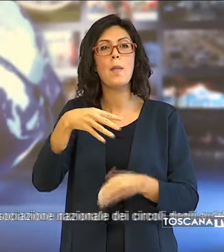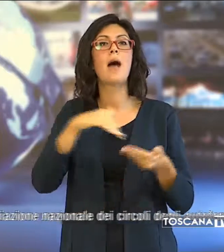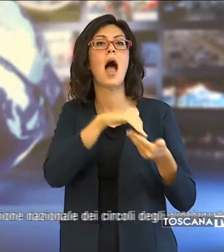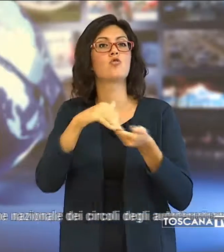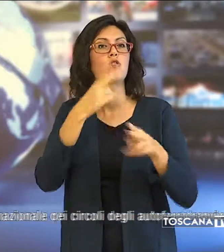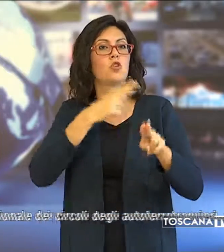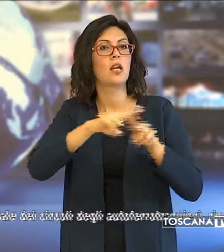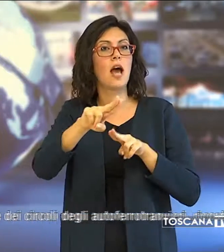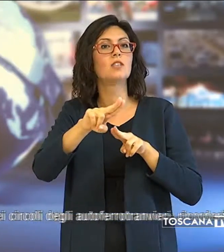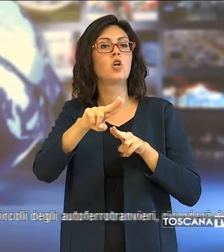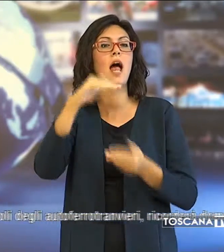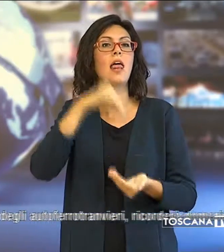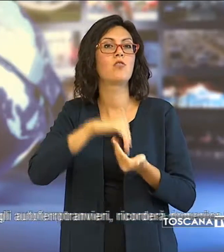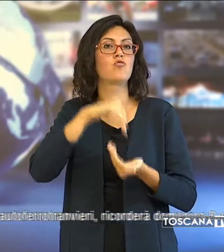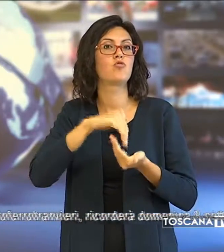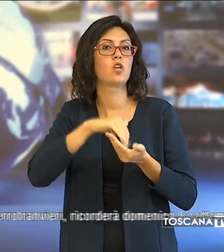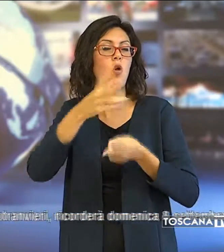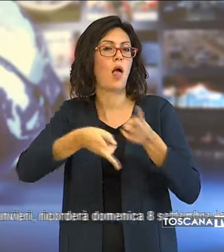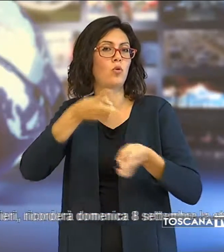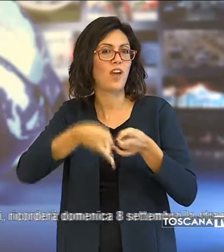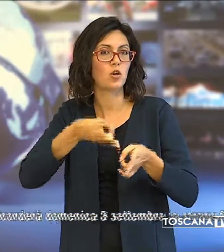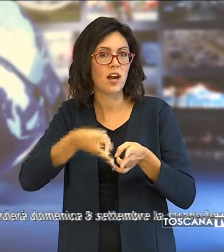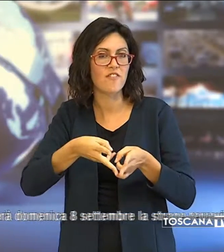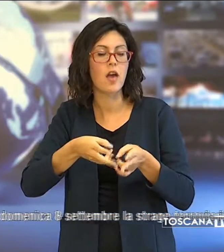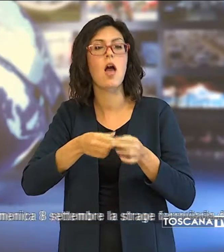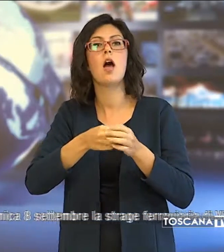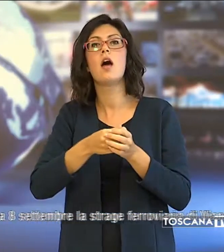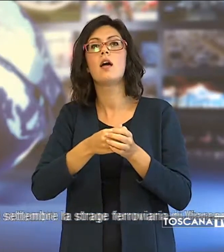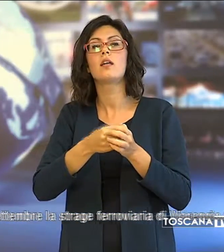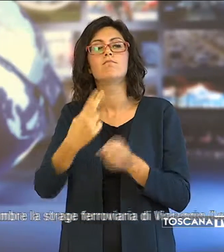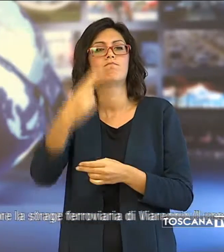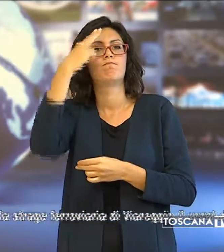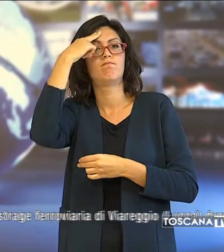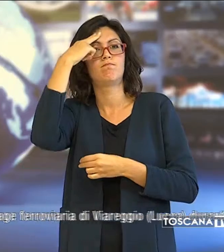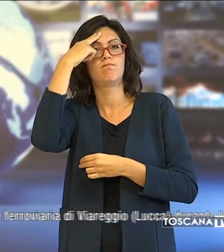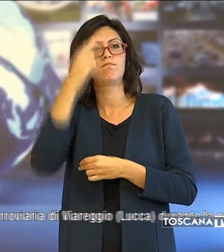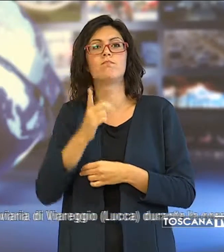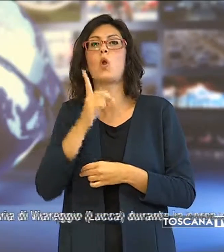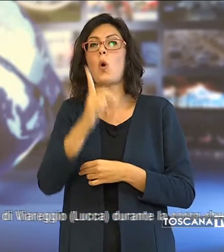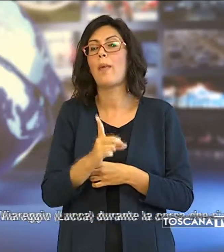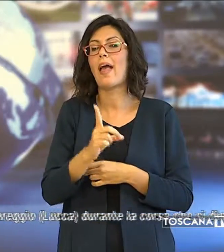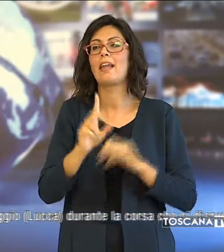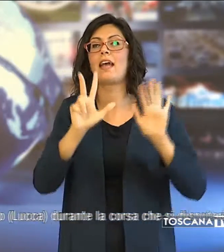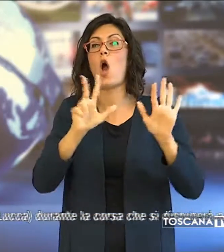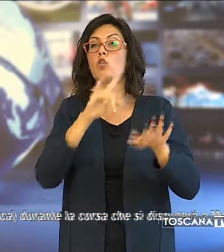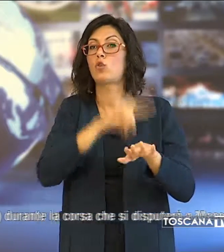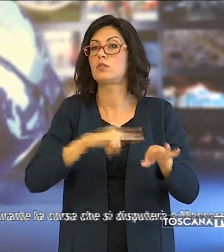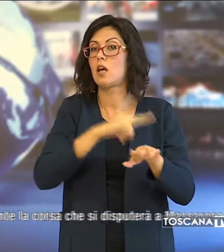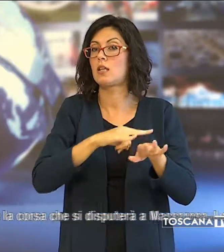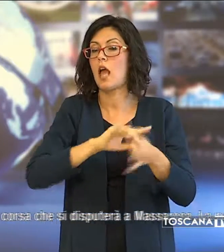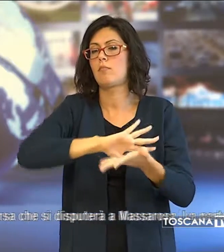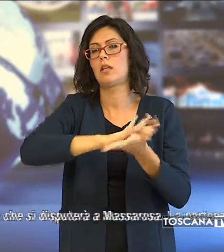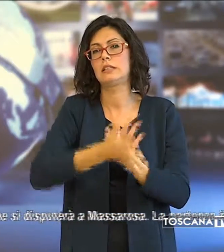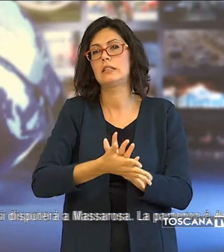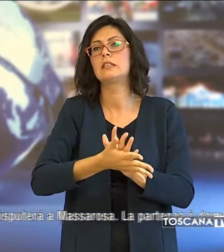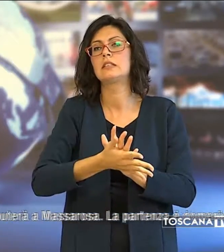Nazionale dei Circoli degli Autoferrotranvieri, ricorderà domenica 8 settembre la strage